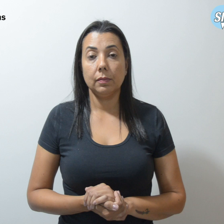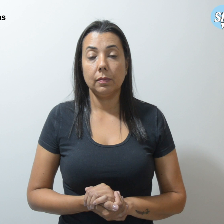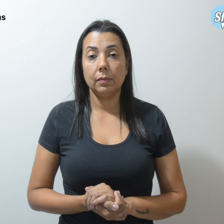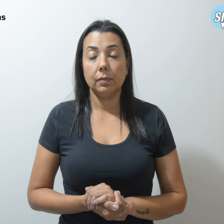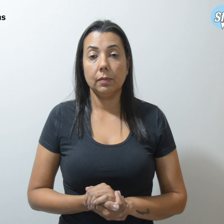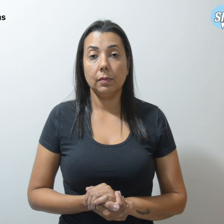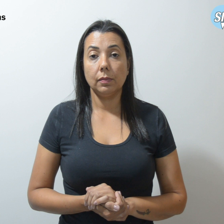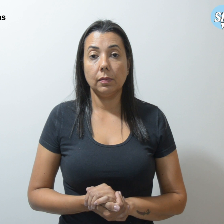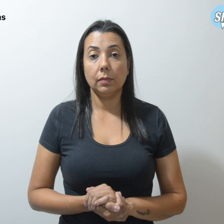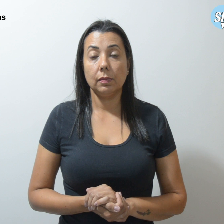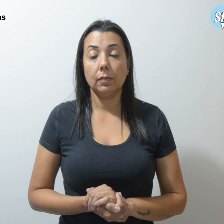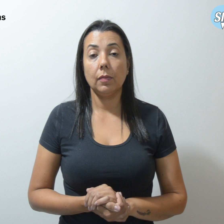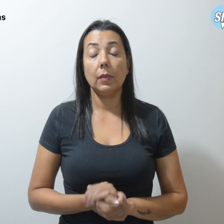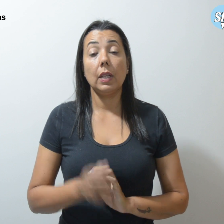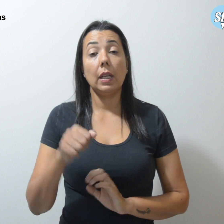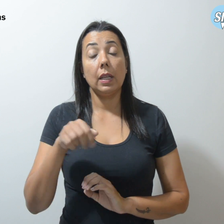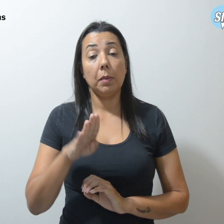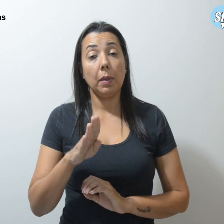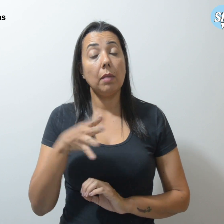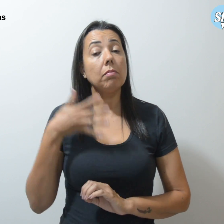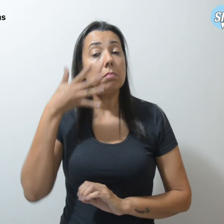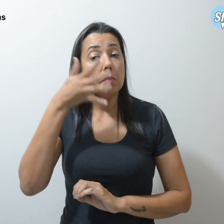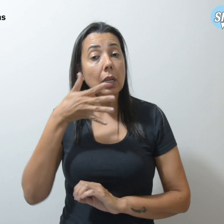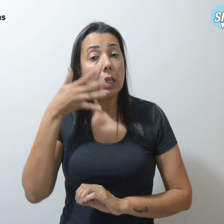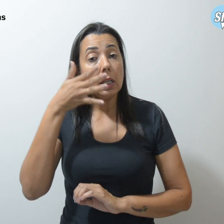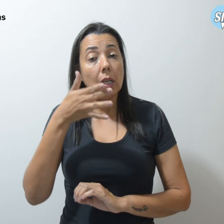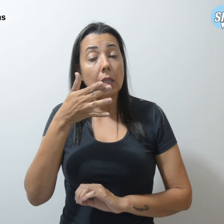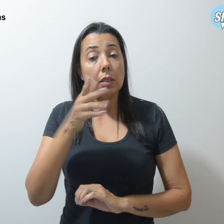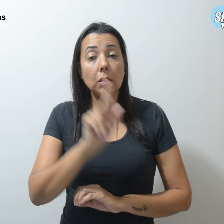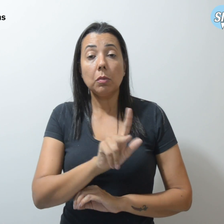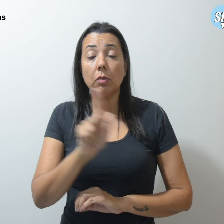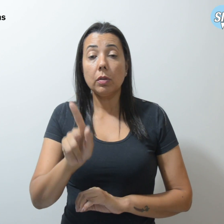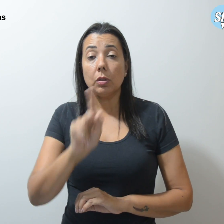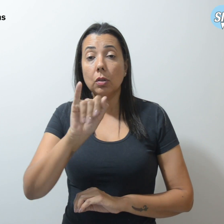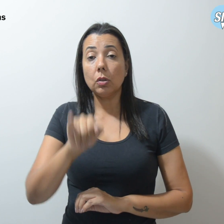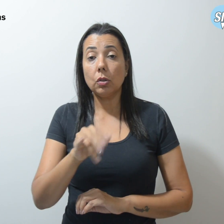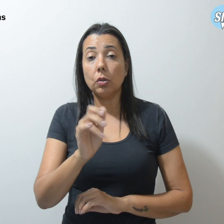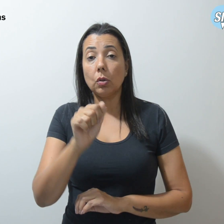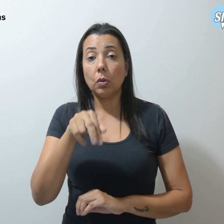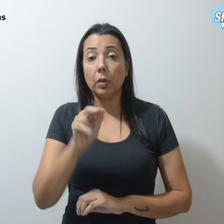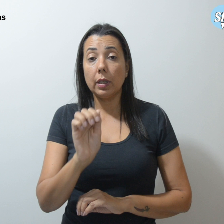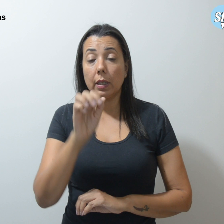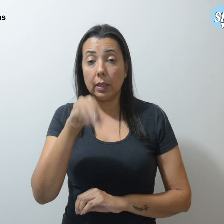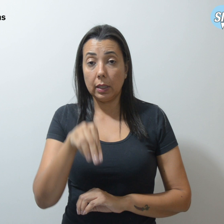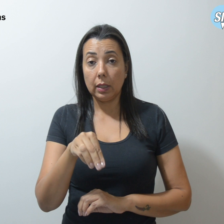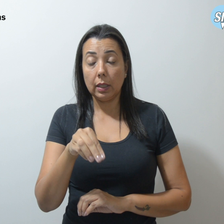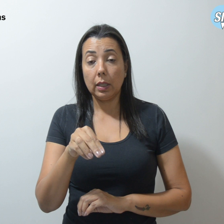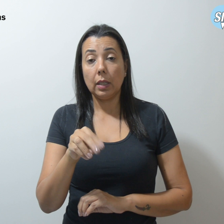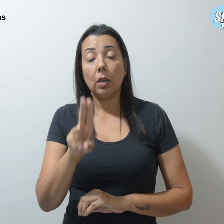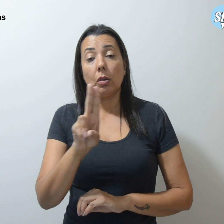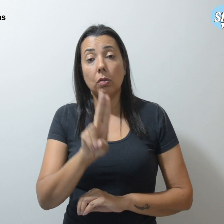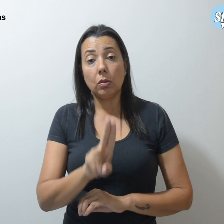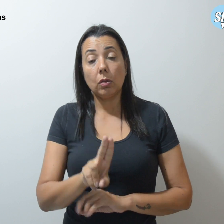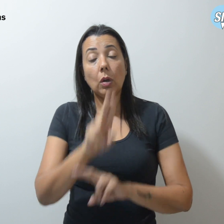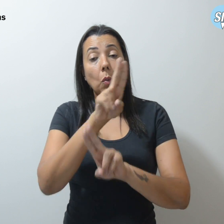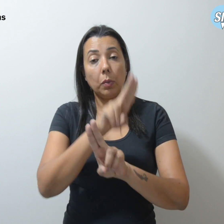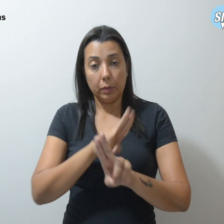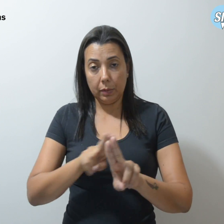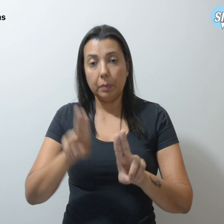O UNB promove palestra com o professor Joaquim Doll. A Universidade de Brasília promove